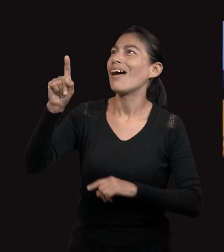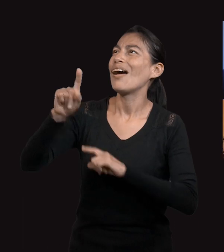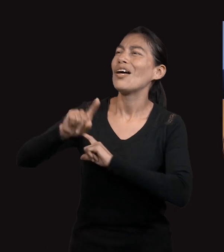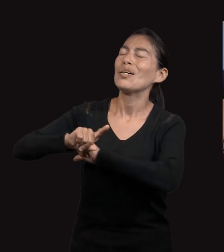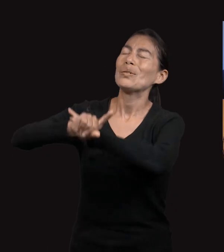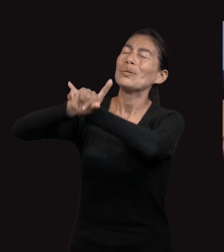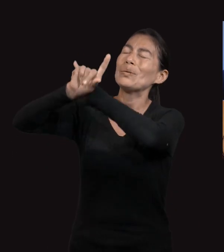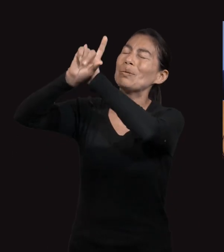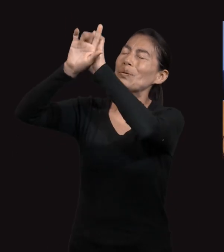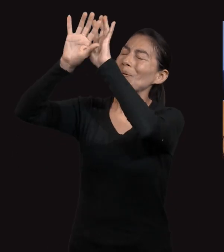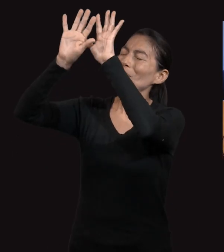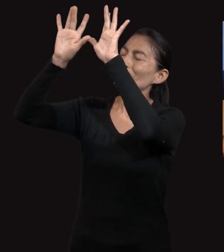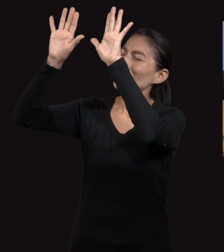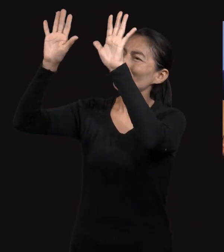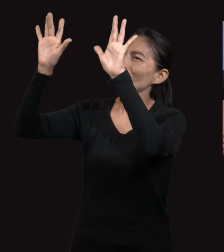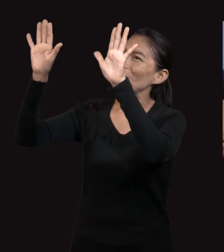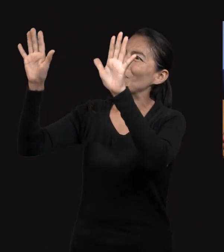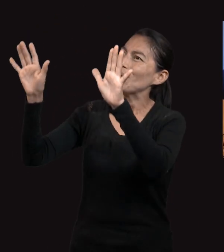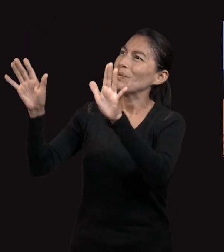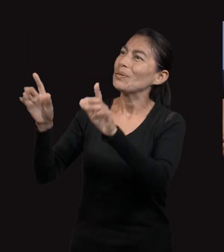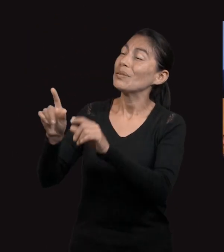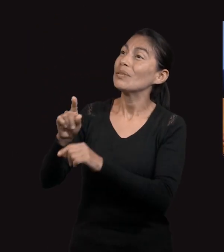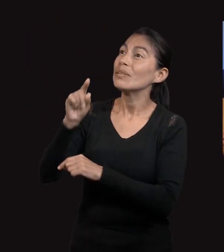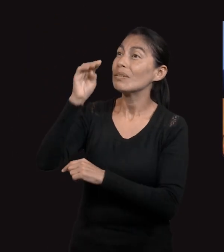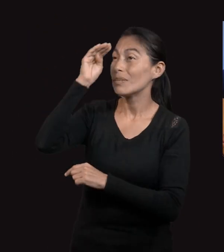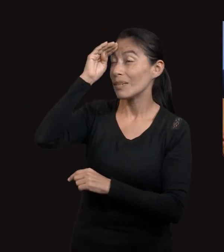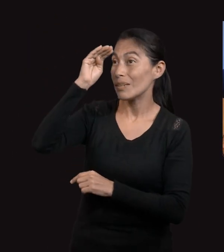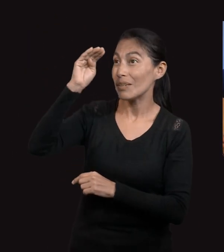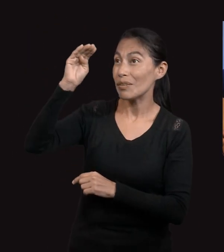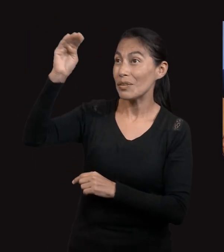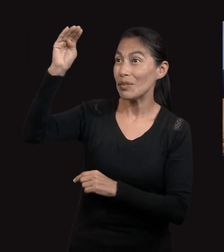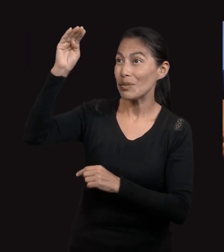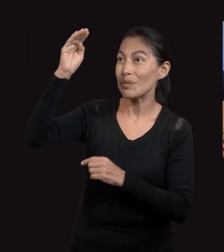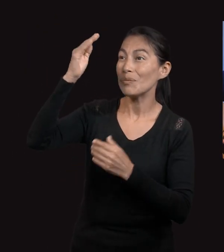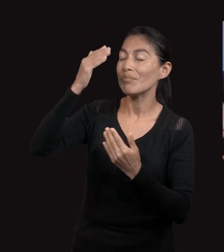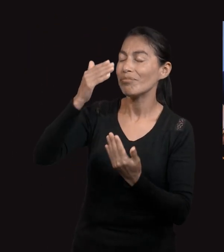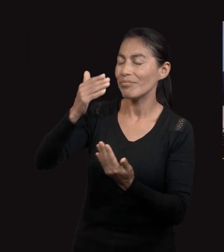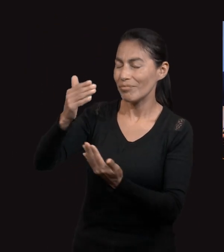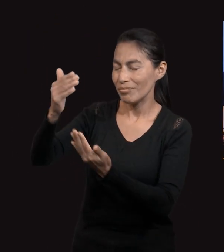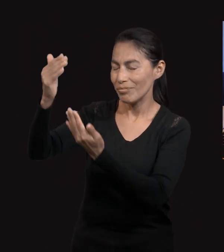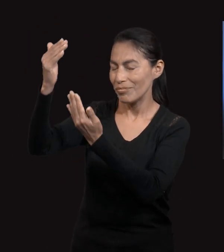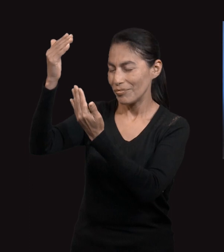a la luz del glorioso Señor.